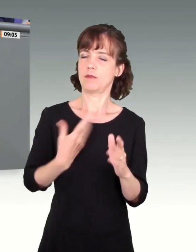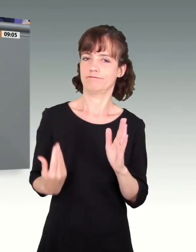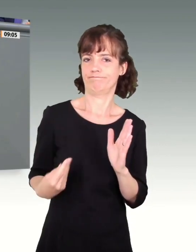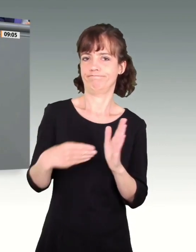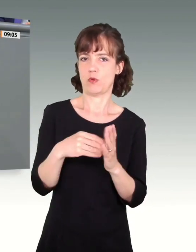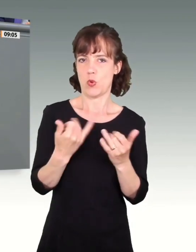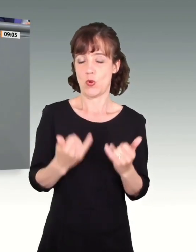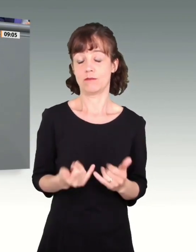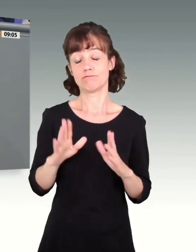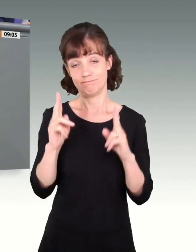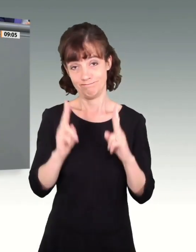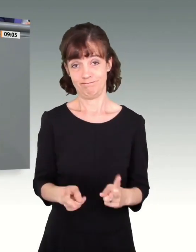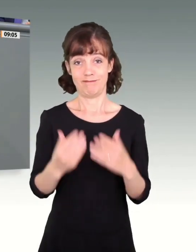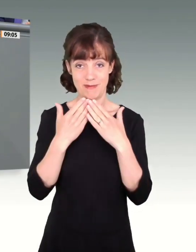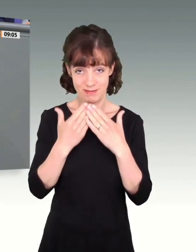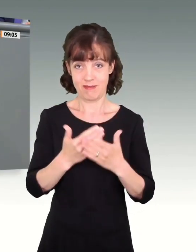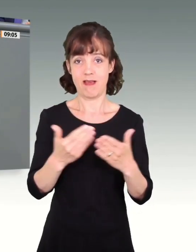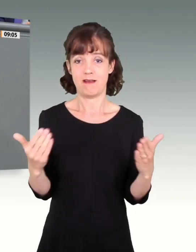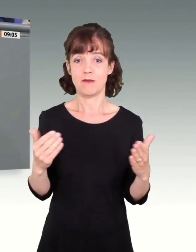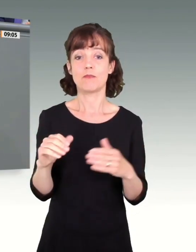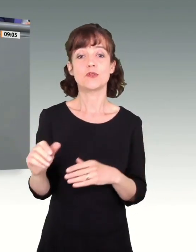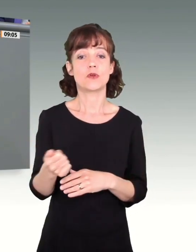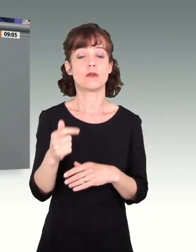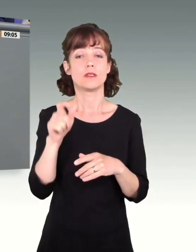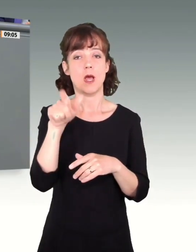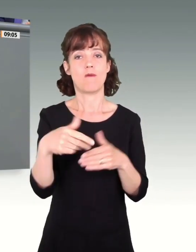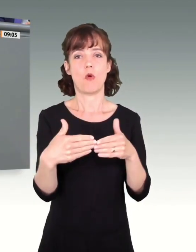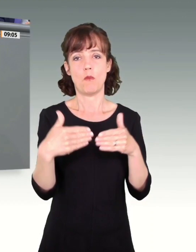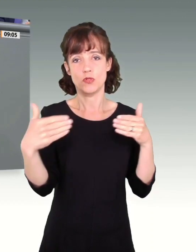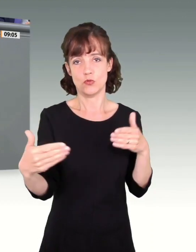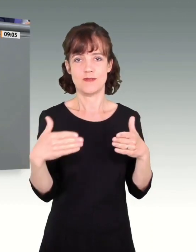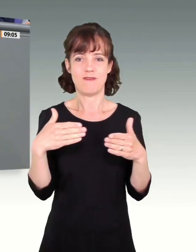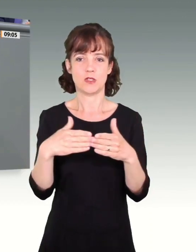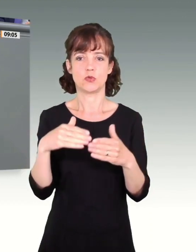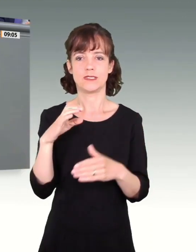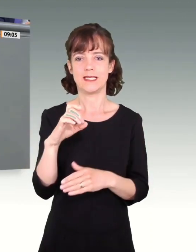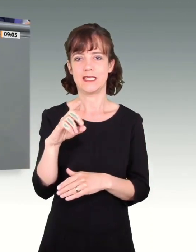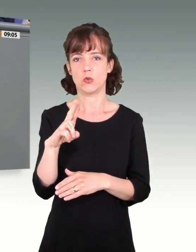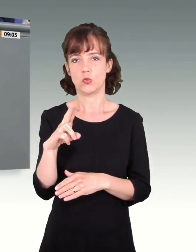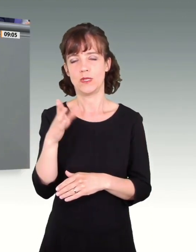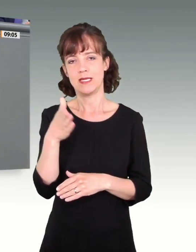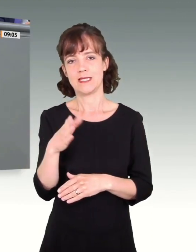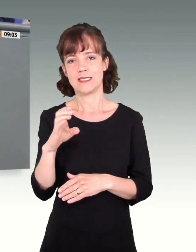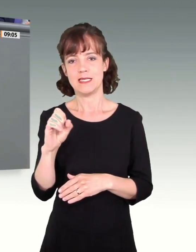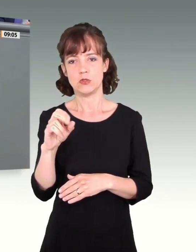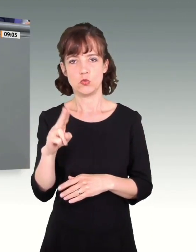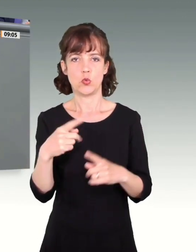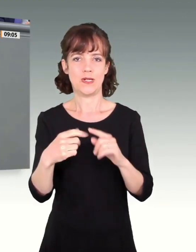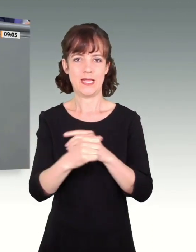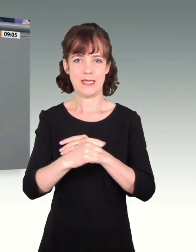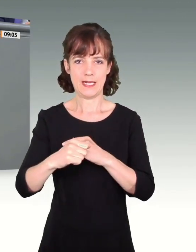Dafür bedanke ich mich insbesondere auch bei den Oppositionsfraktionen CDU und CSU und Die Linke.